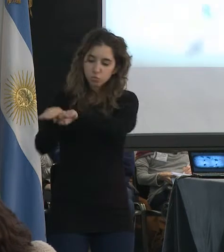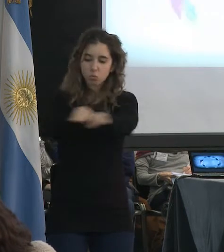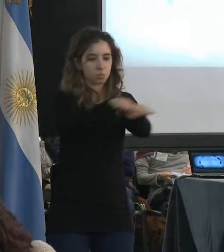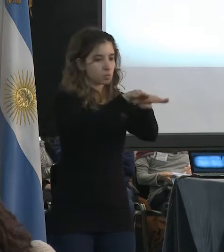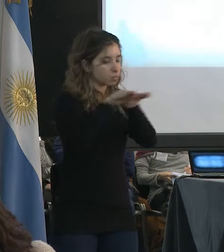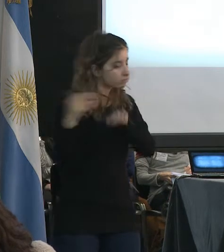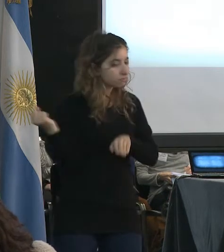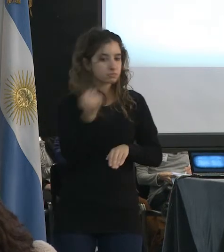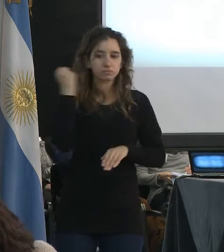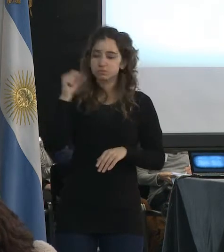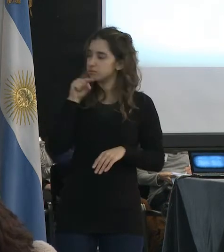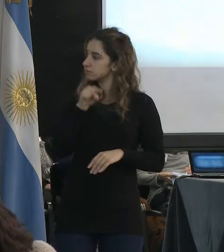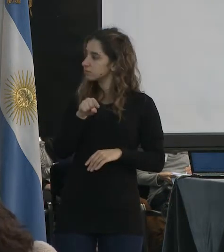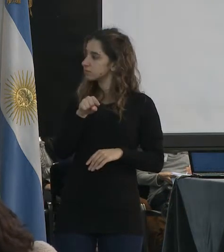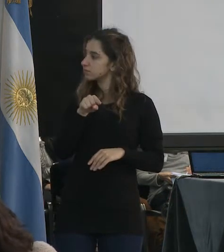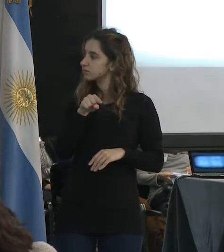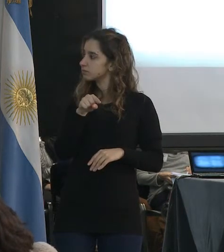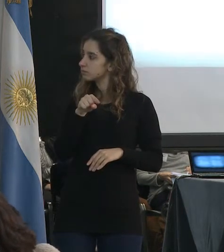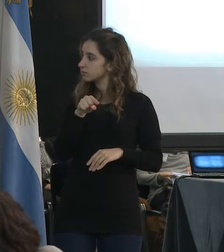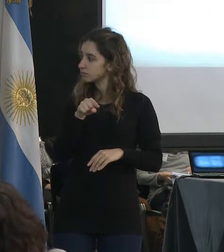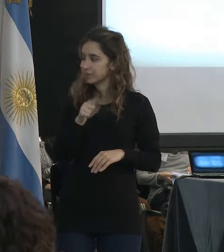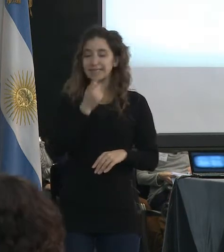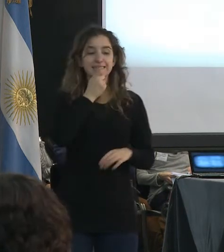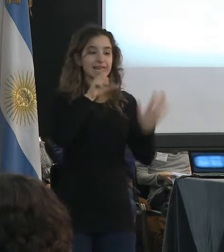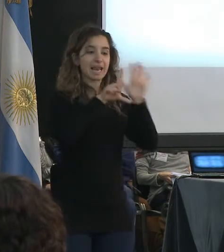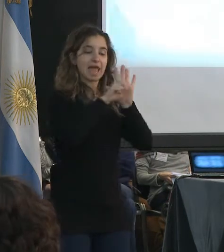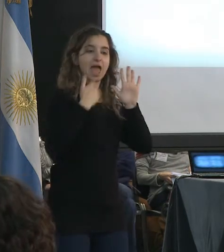y también en lo otro. Desde el momento que es federal,